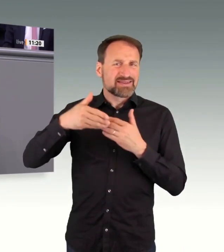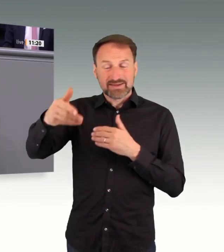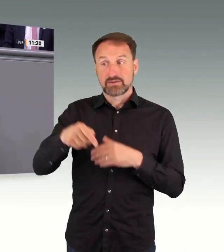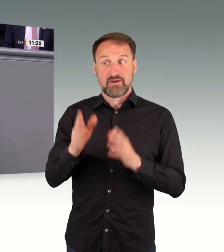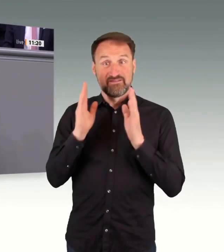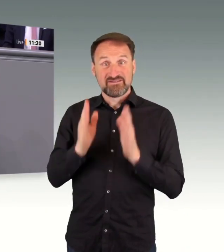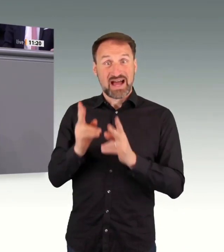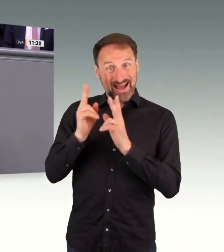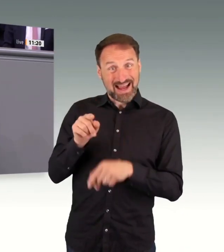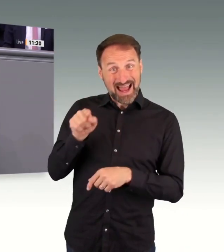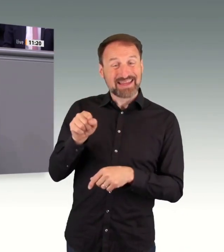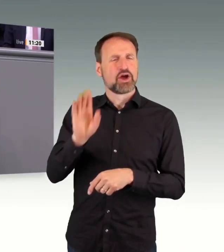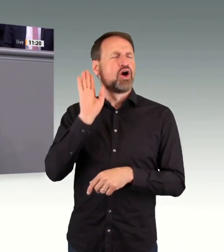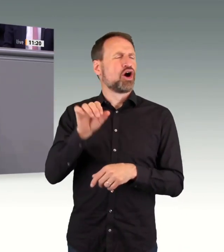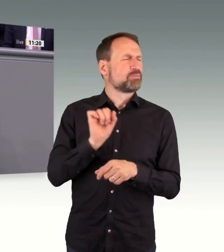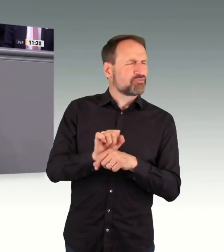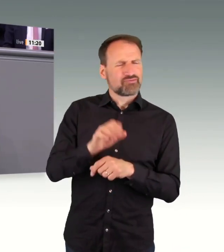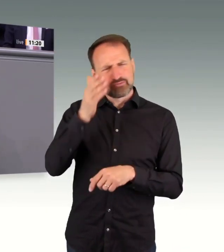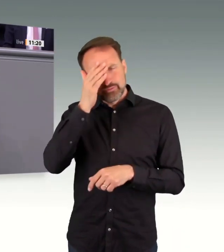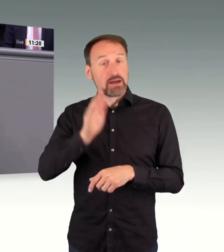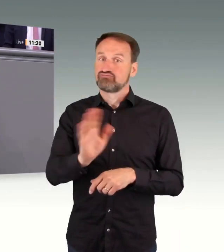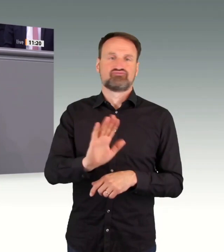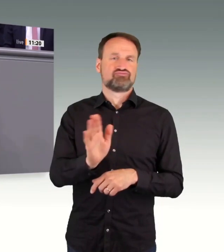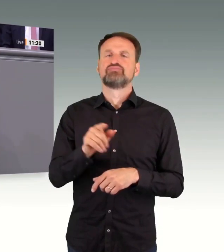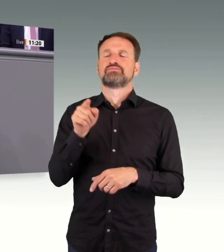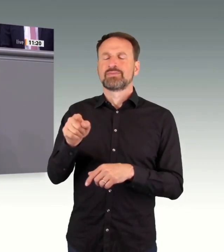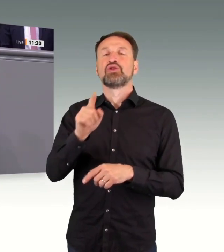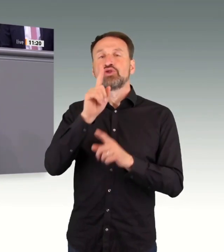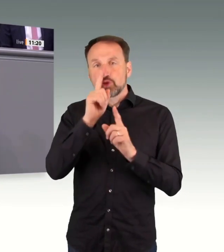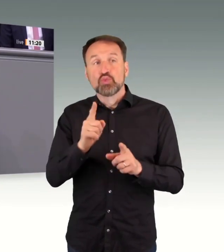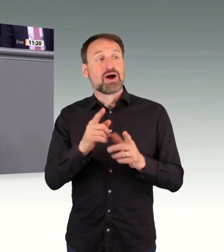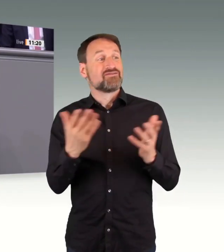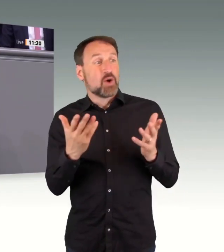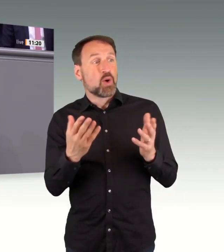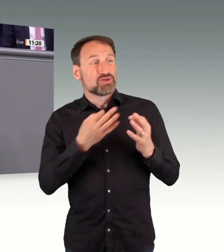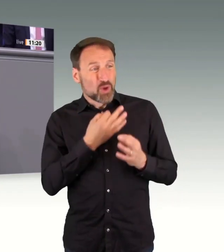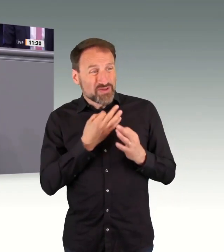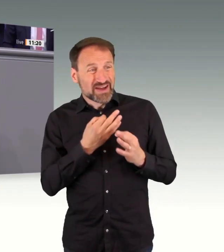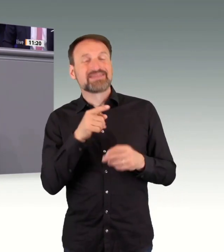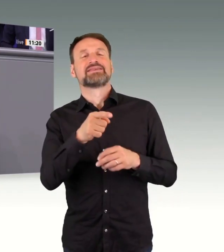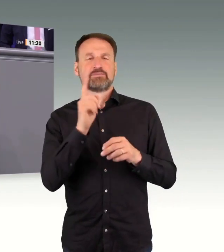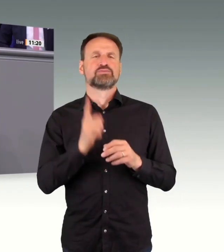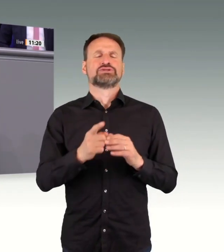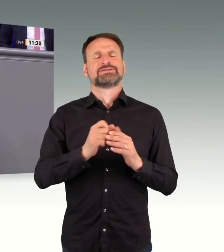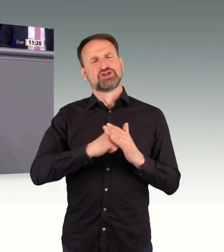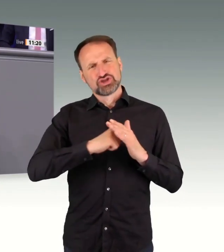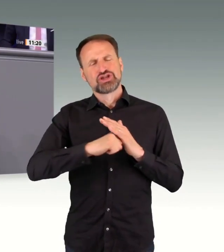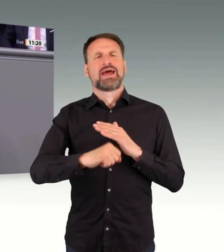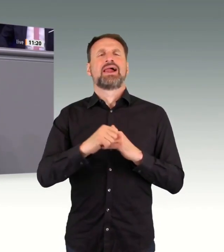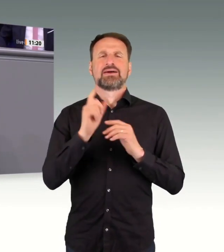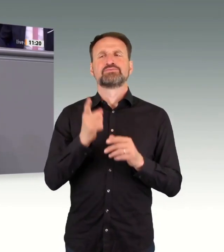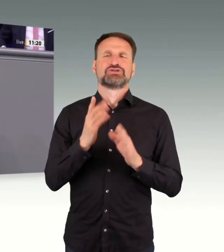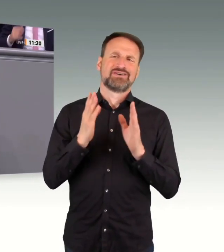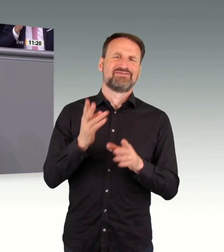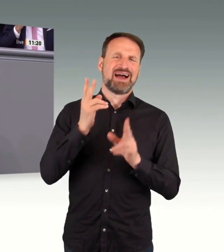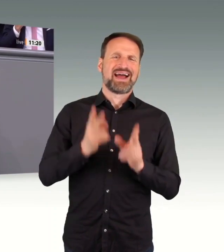und auch nicht aussetzen, sondern nur beschleunigen an den nötigen Stellen. Deswegen ist das, finde ich, ein kluges und gutes und